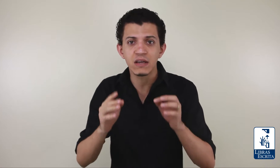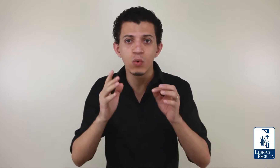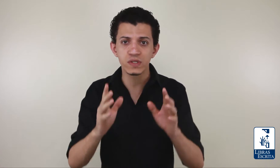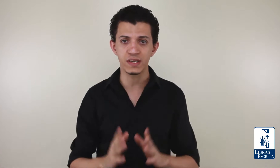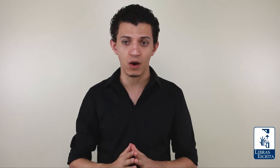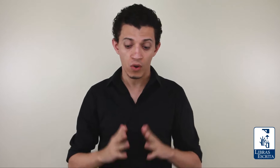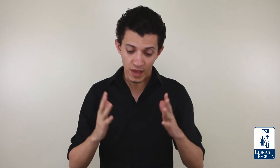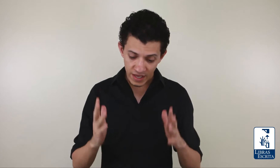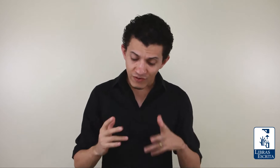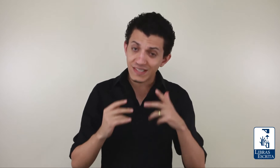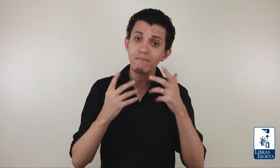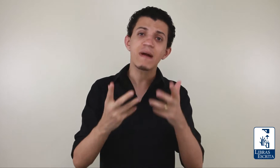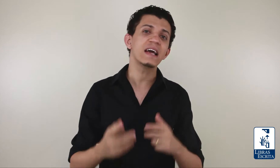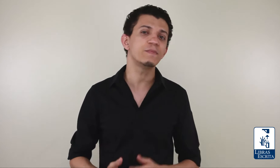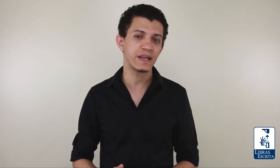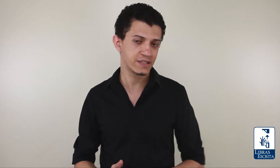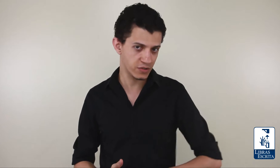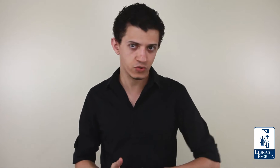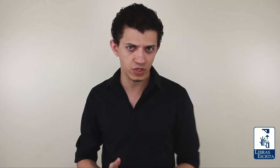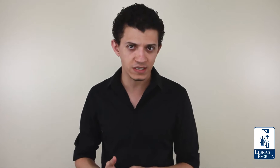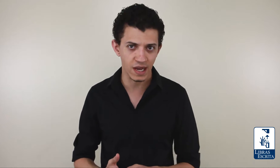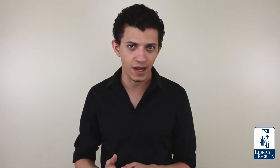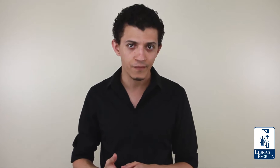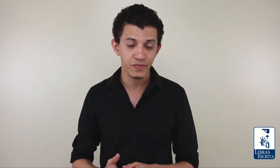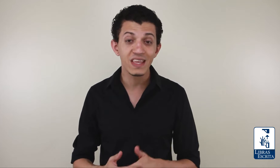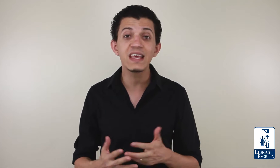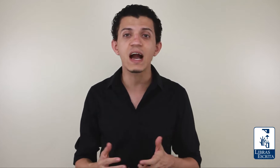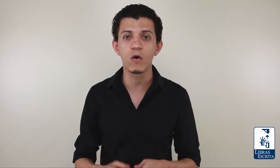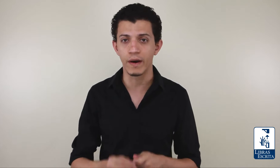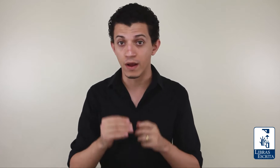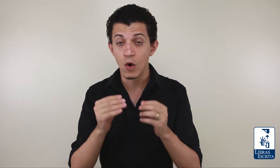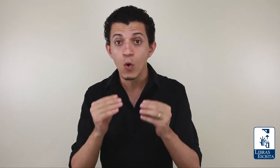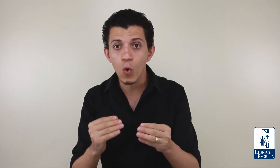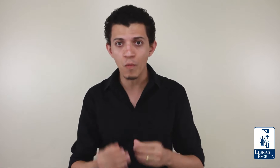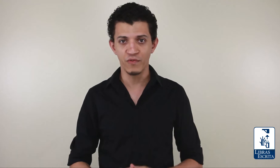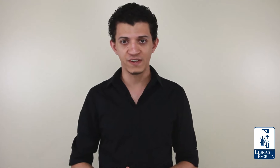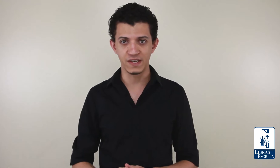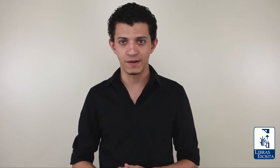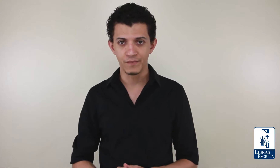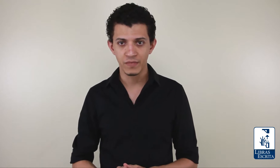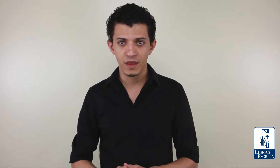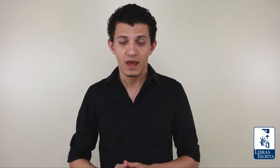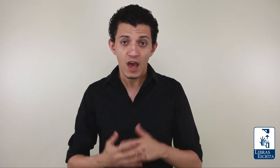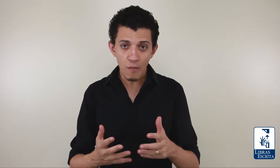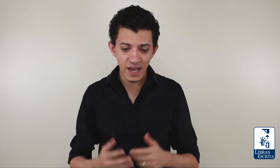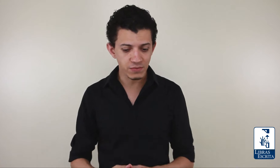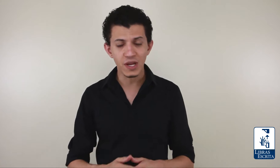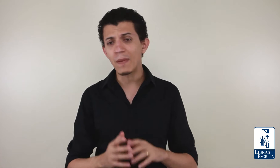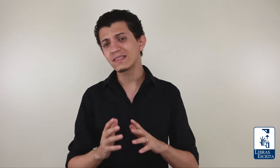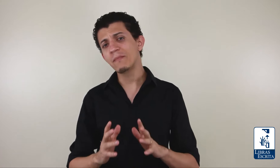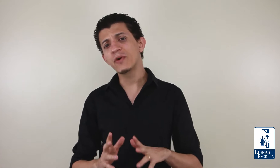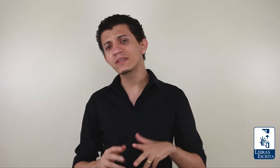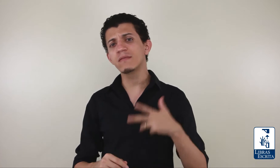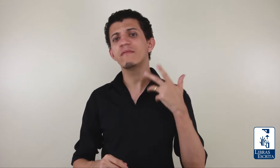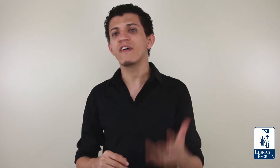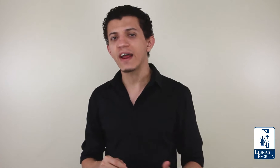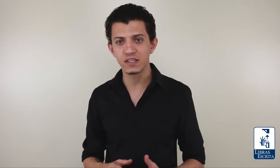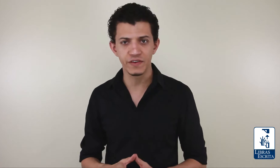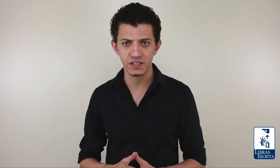o sinal que você mais precisa de utilizar. E agora, como fazer? Eu mesmo já passei por isso várias vezes,